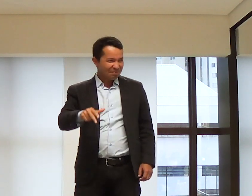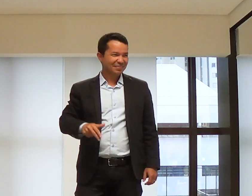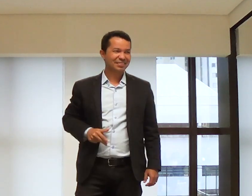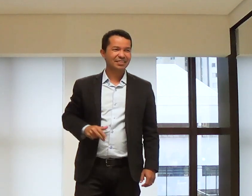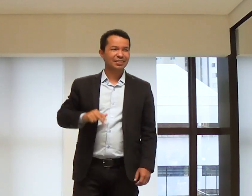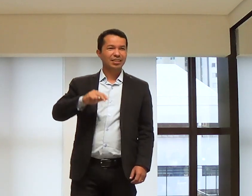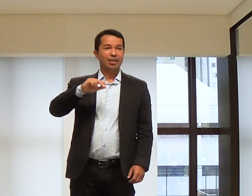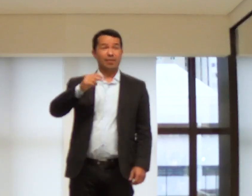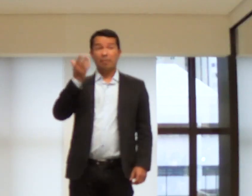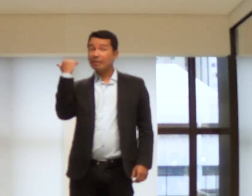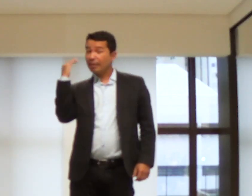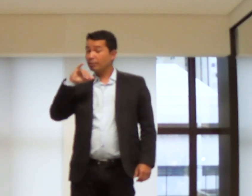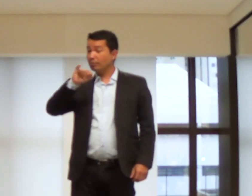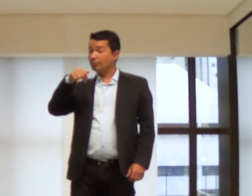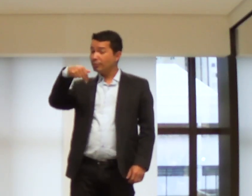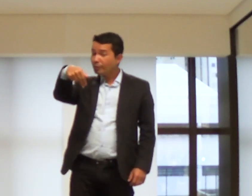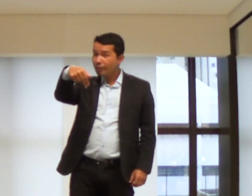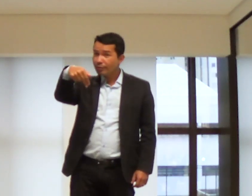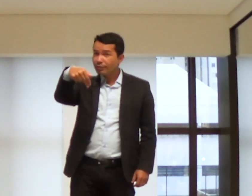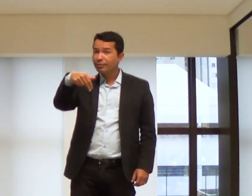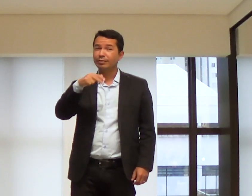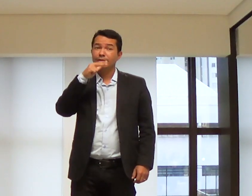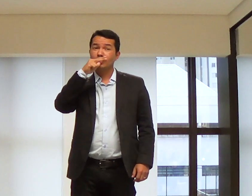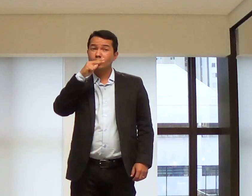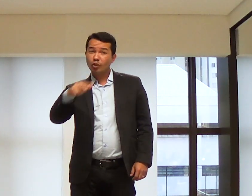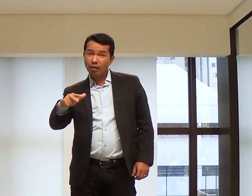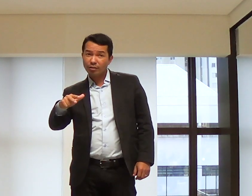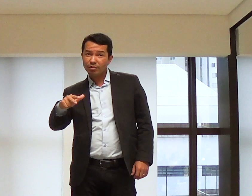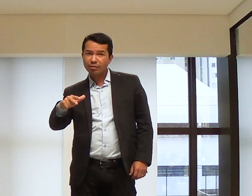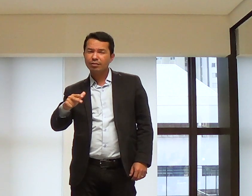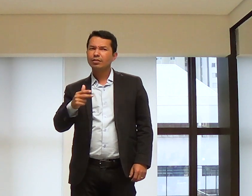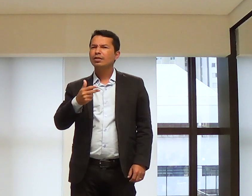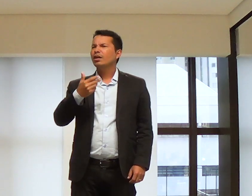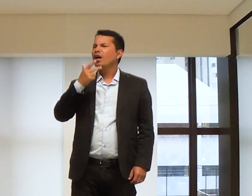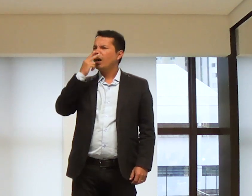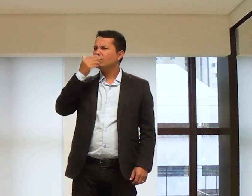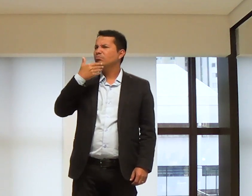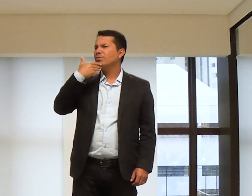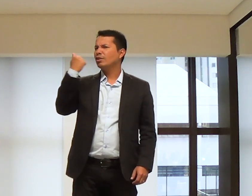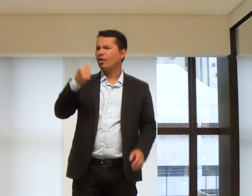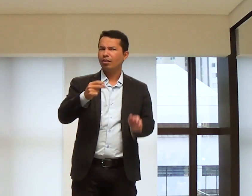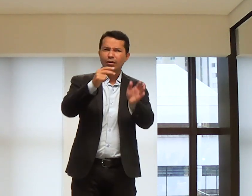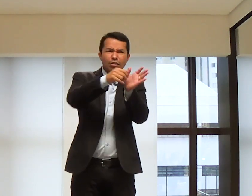Tem esse sinal, Jonas. É, porque a gente usava esse sinal assim. Agora,